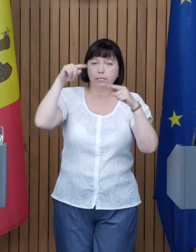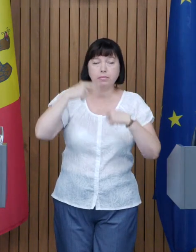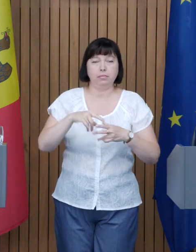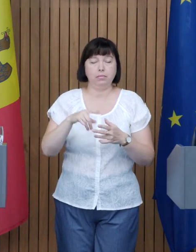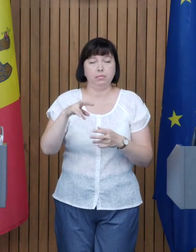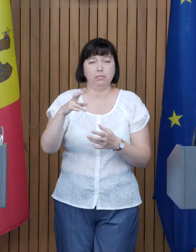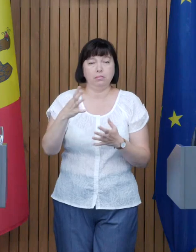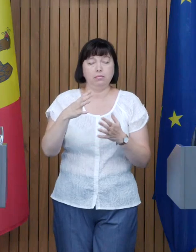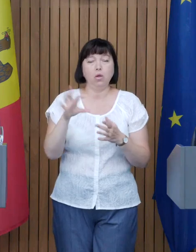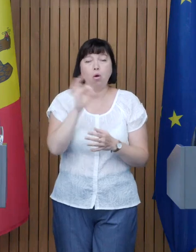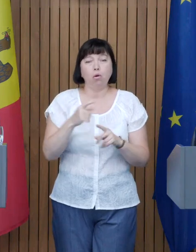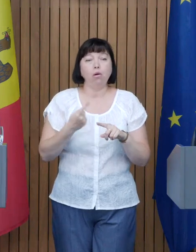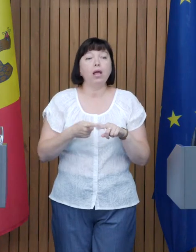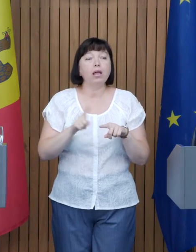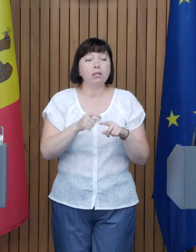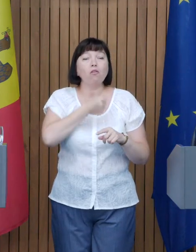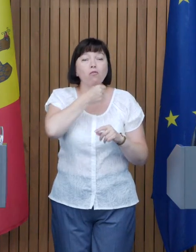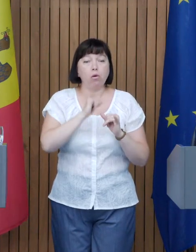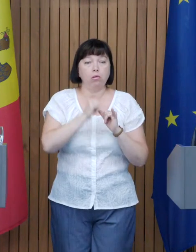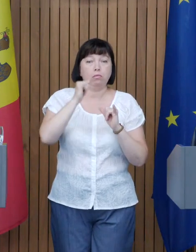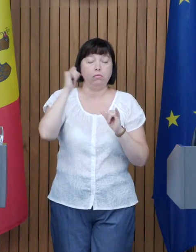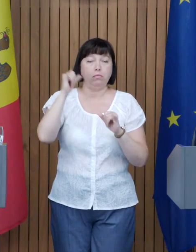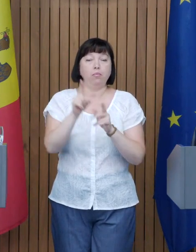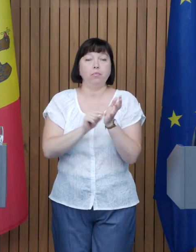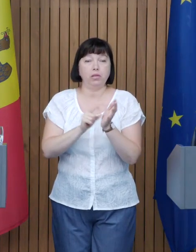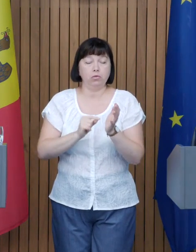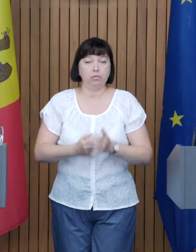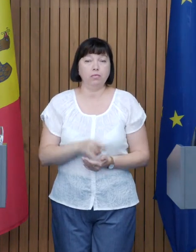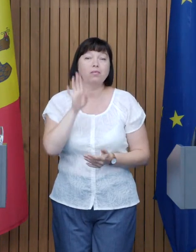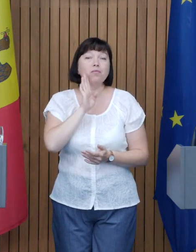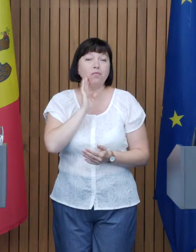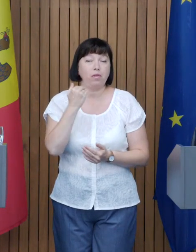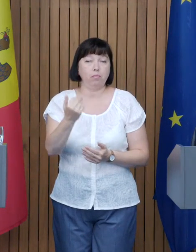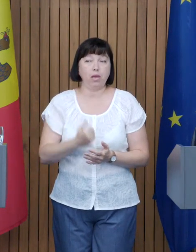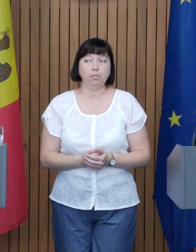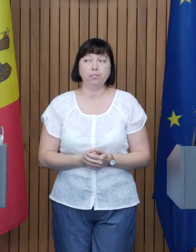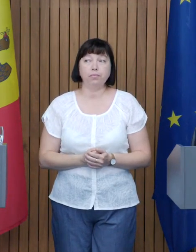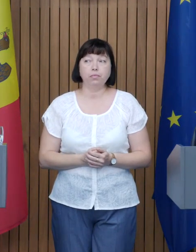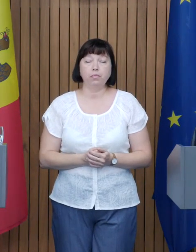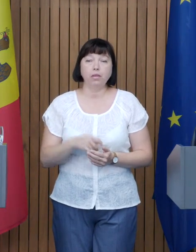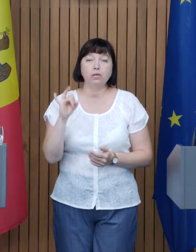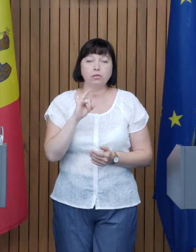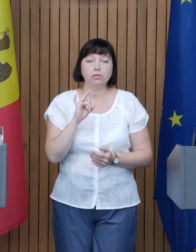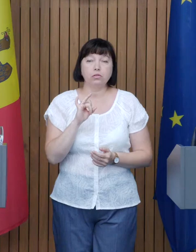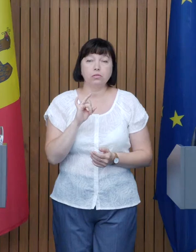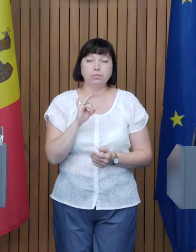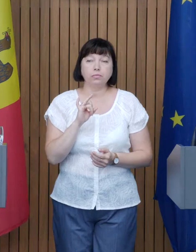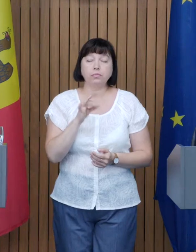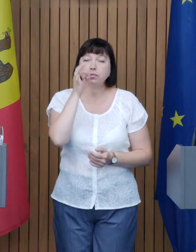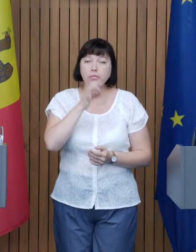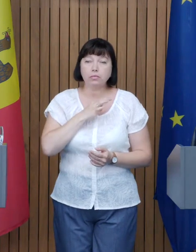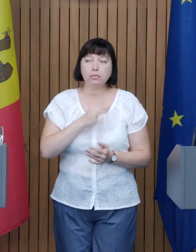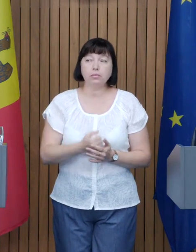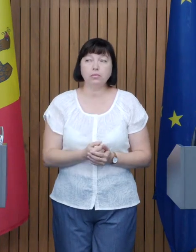spațiul public Privind această vârstă de crește, cum crește vârsta de pensionare Și să ne